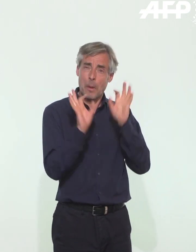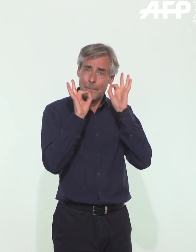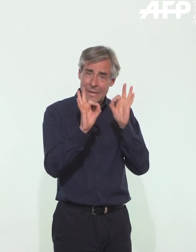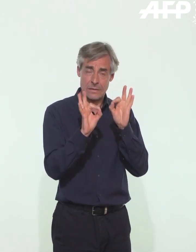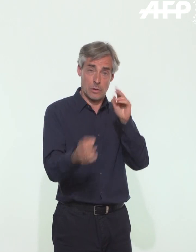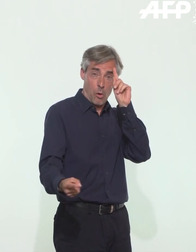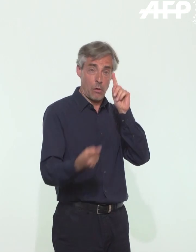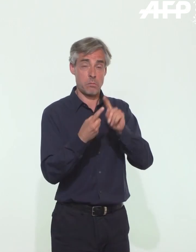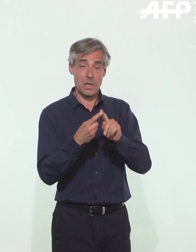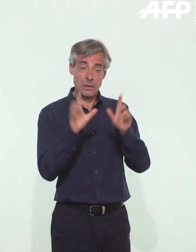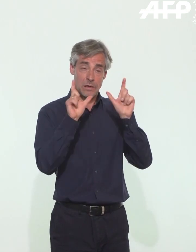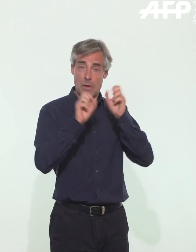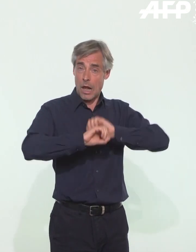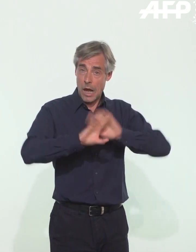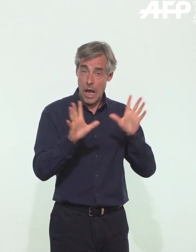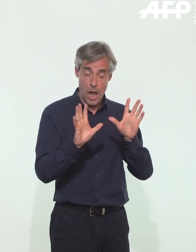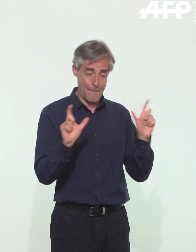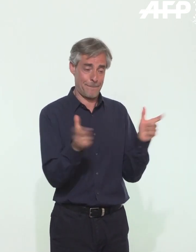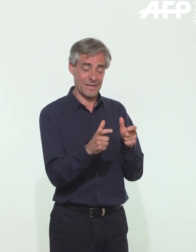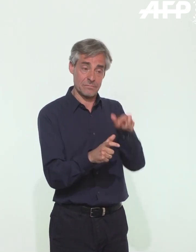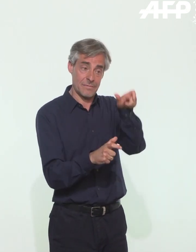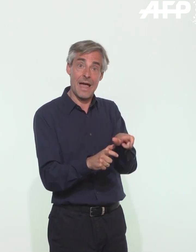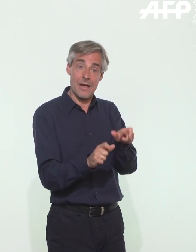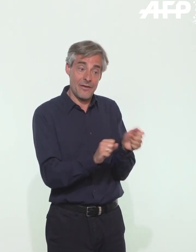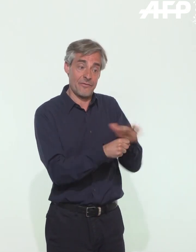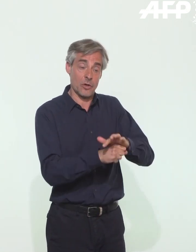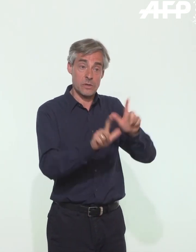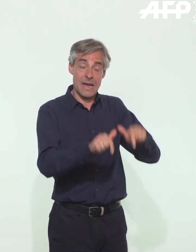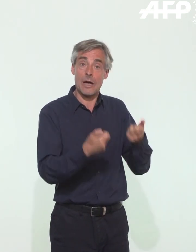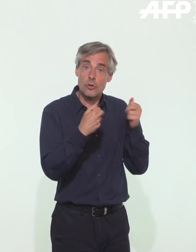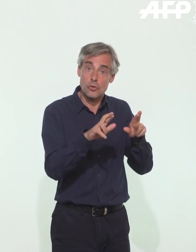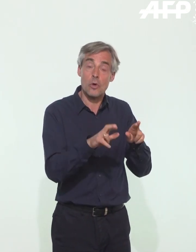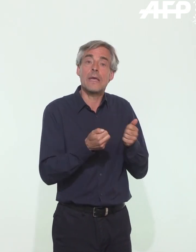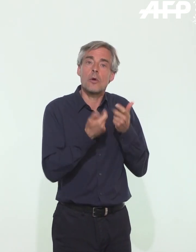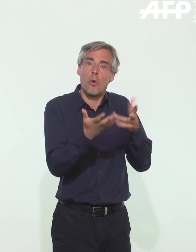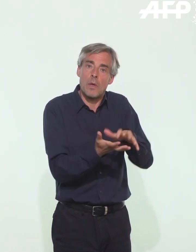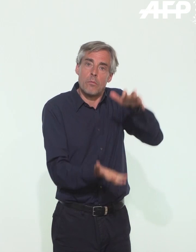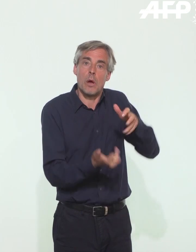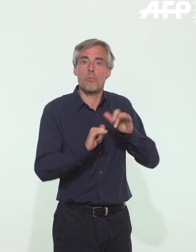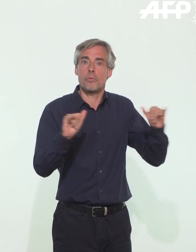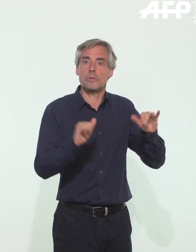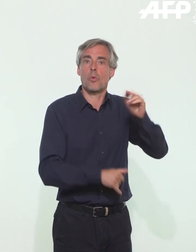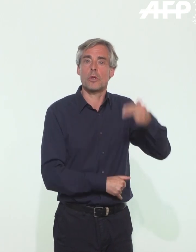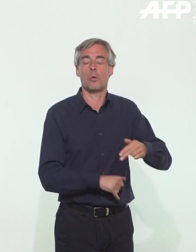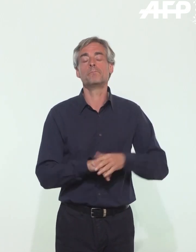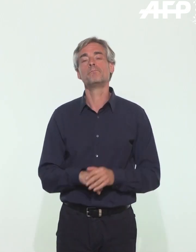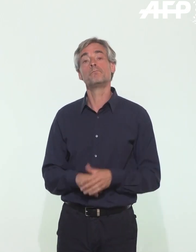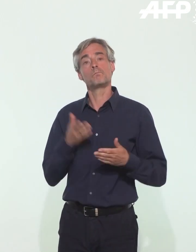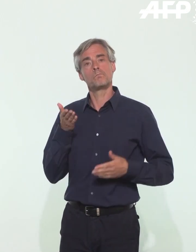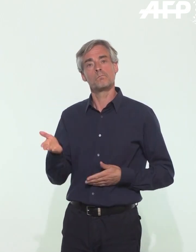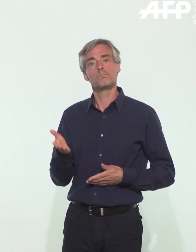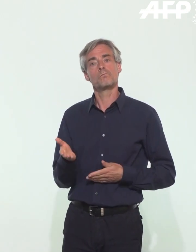détecter correctement la présence du virus et la charge virale. Le test